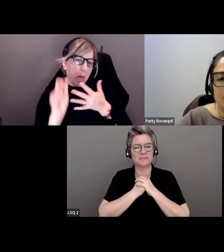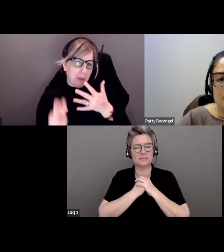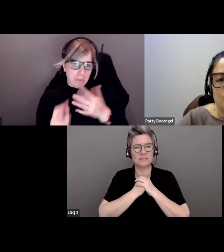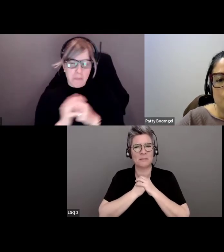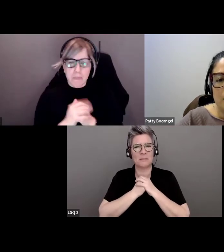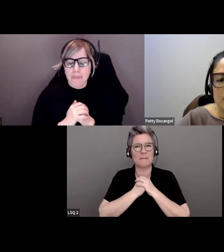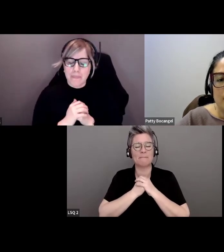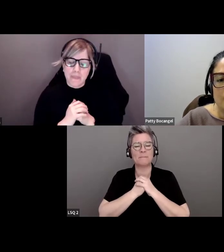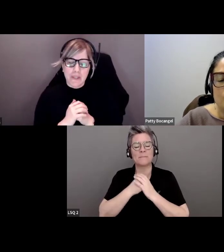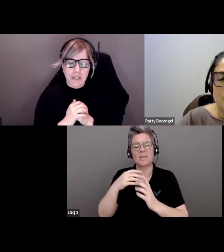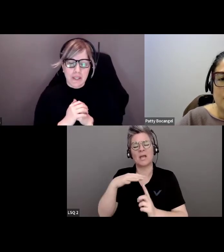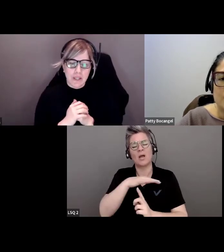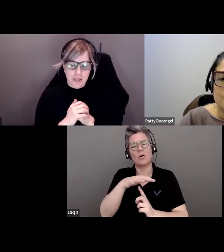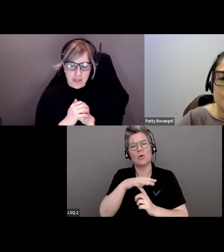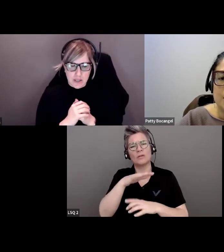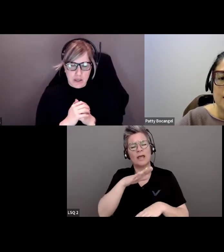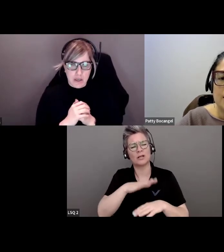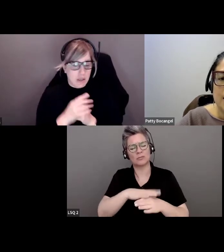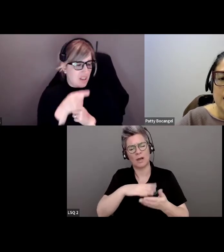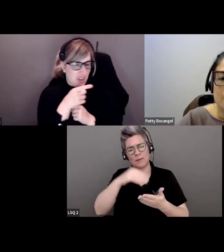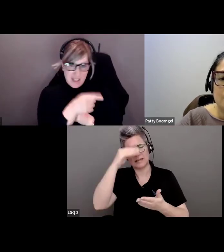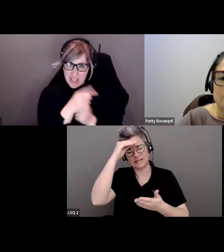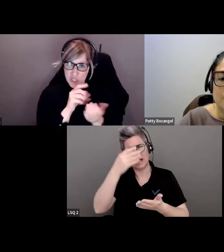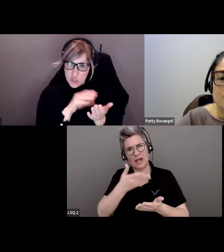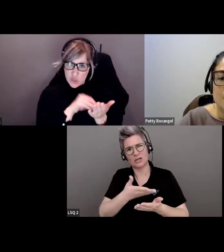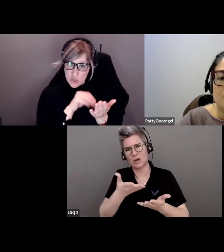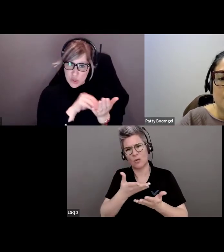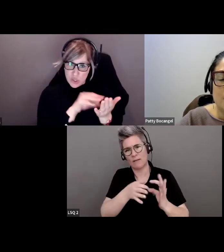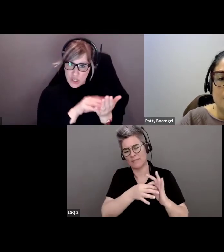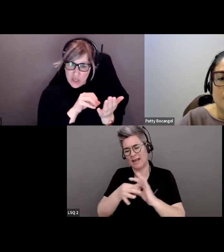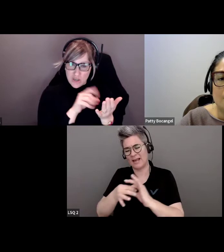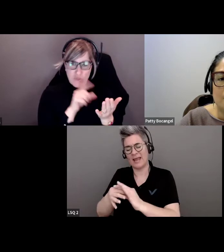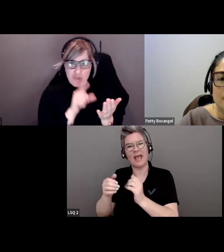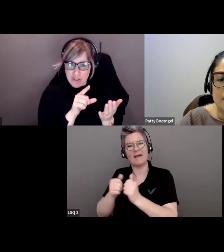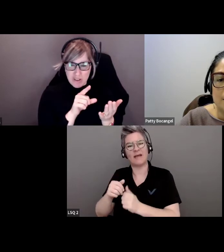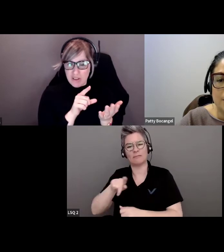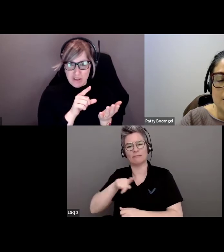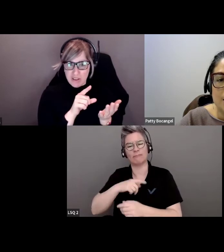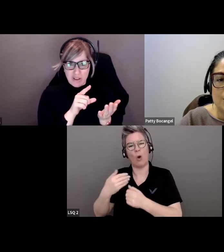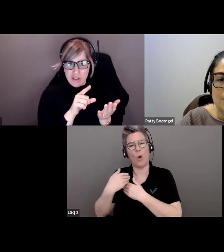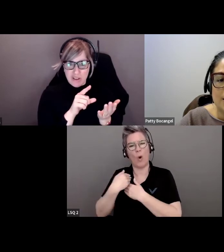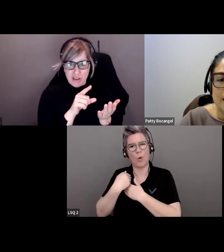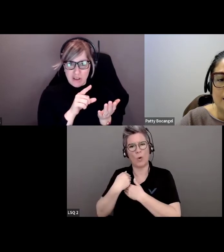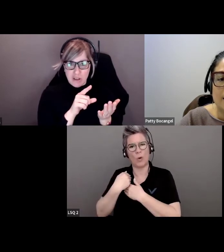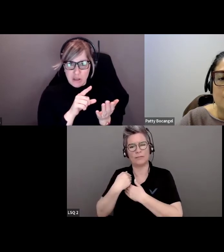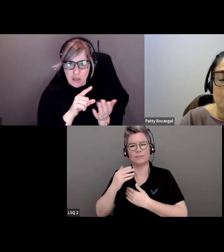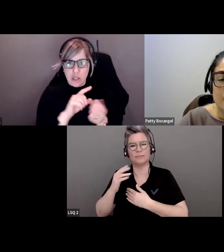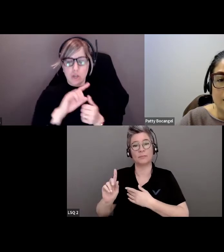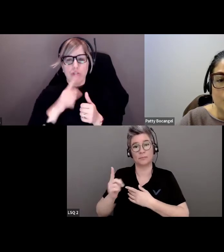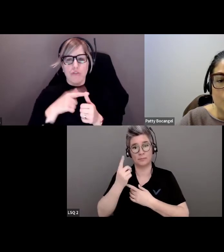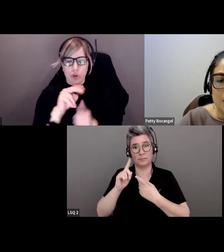Le contexte de cet apprentissage est lié à mon rôle d'abord